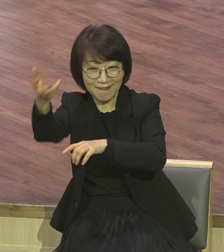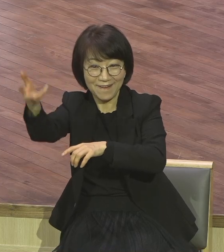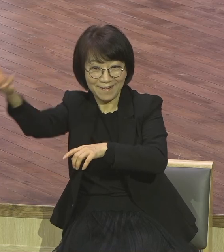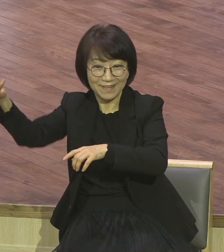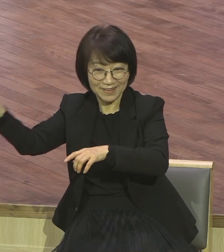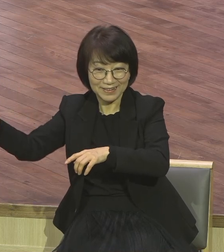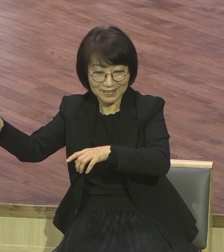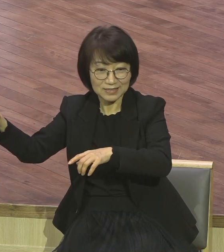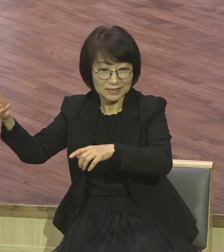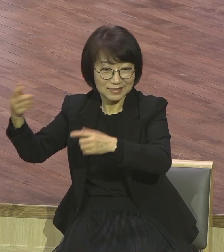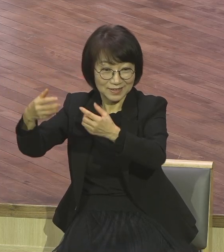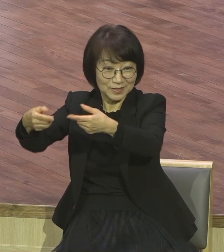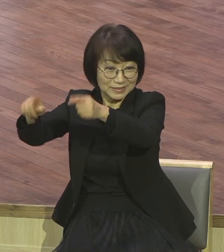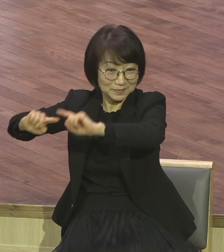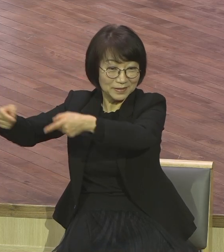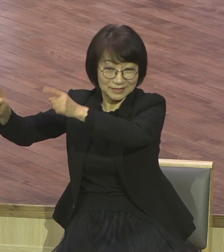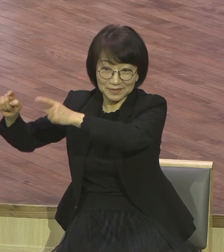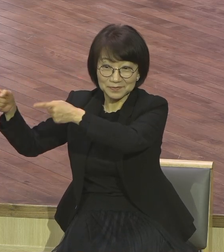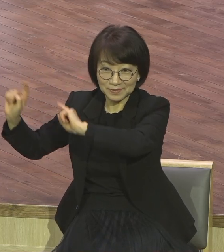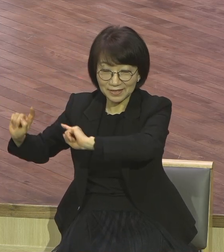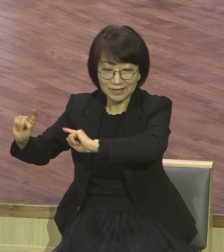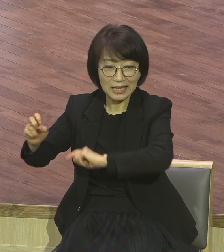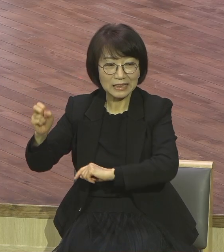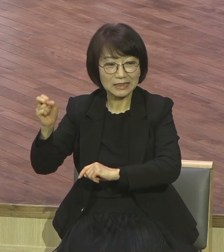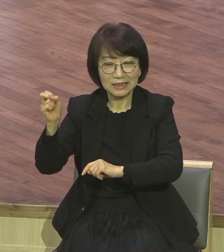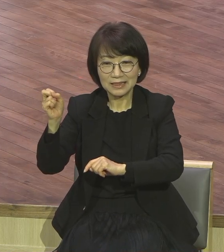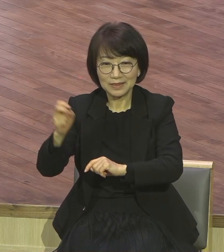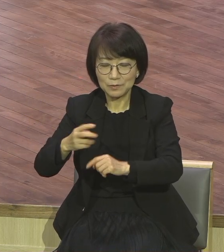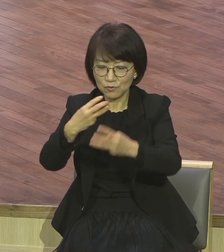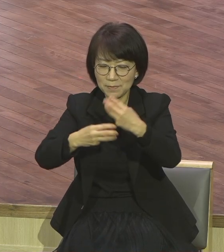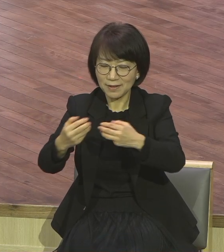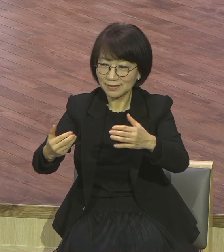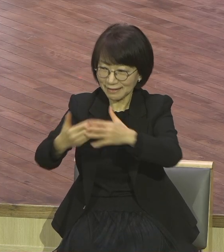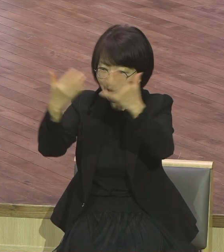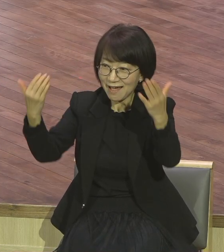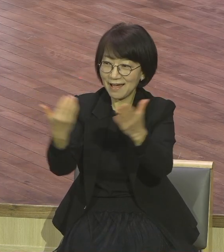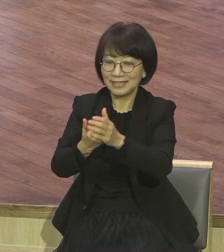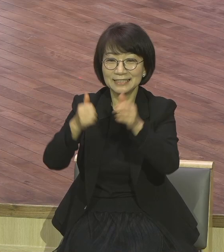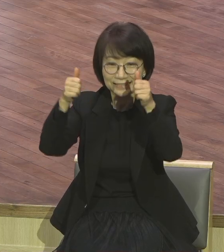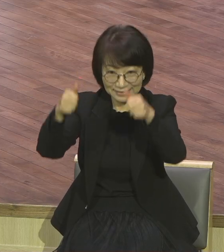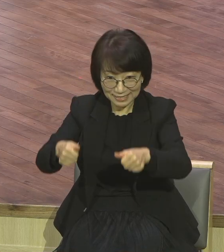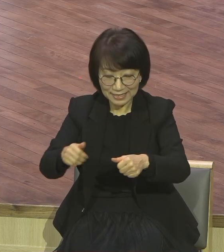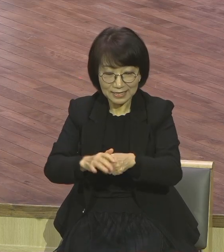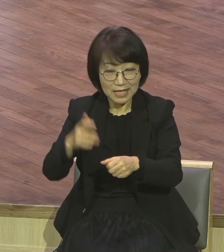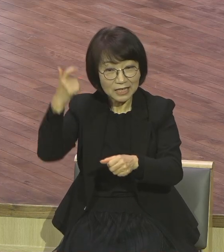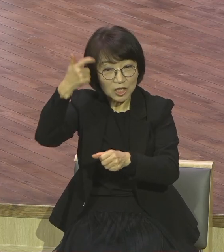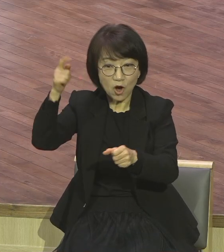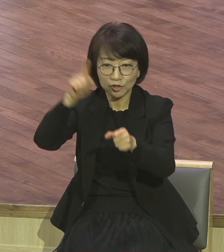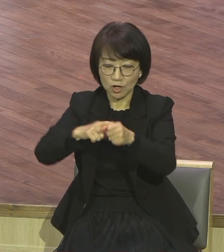교육기관에 함께 예배드리는 분들 같이 서로 인사합시다. 영적 체질이 됩시다.